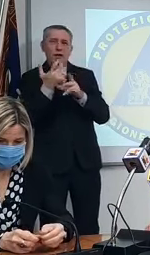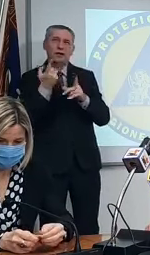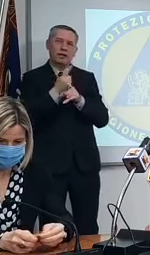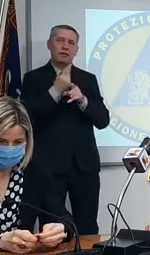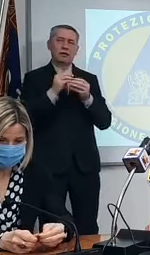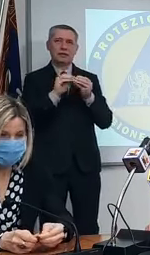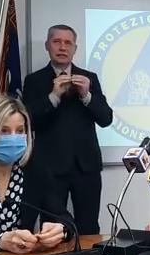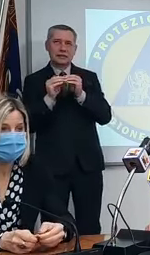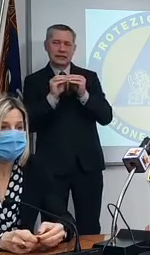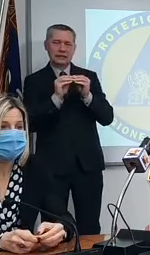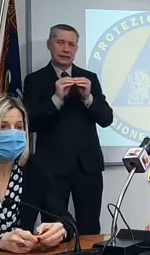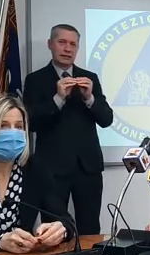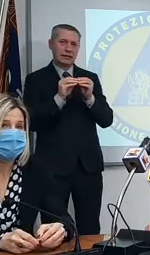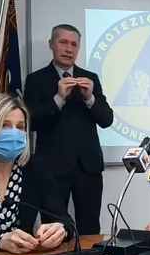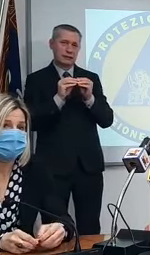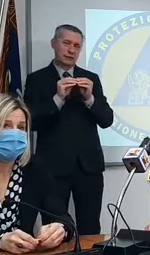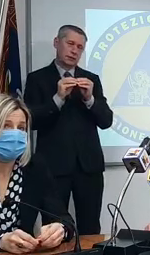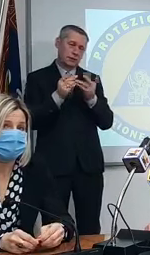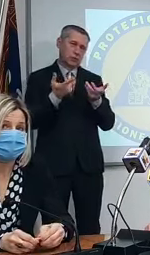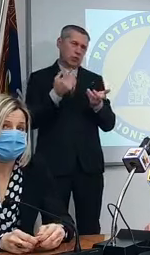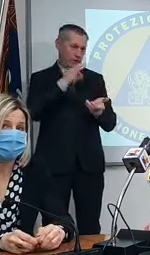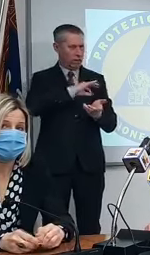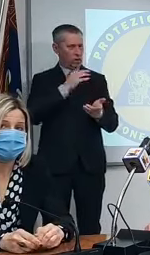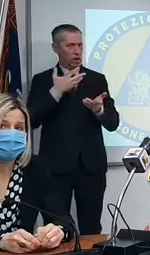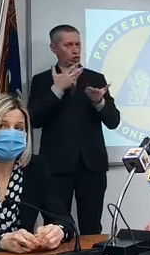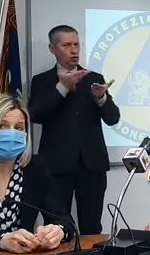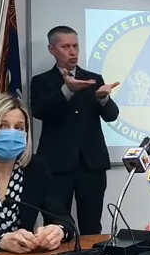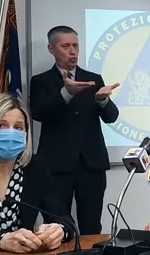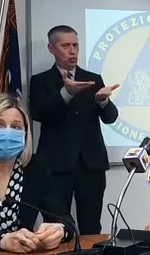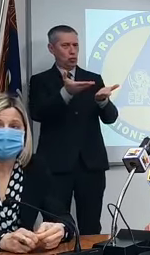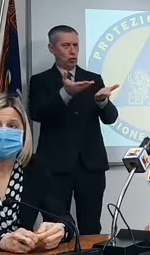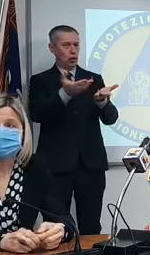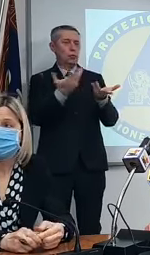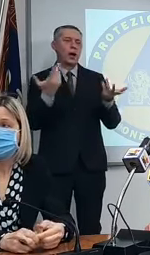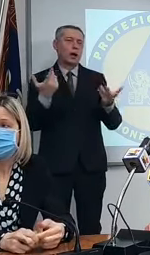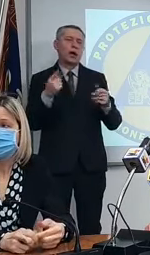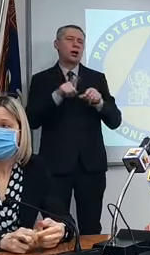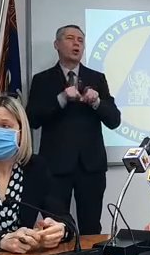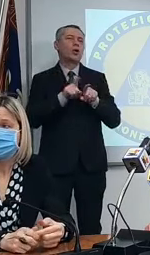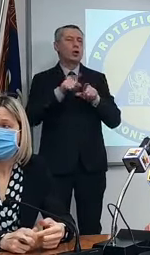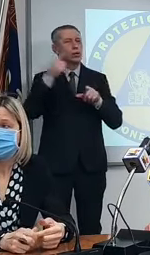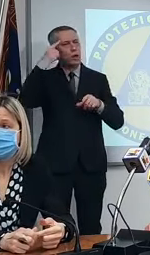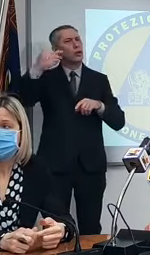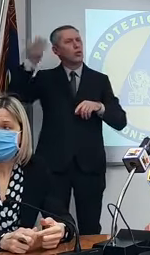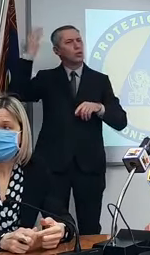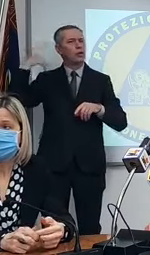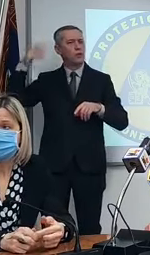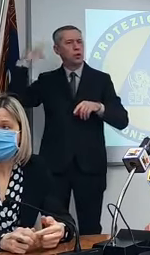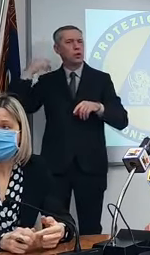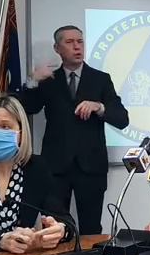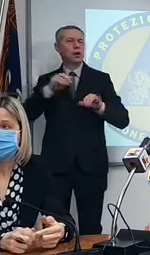problema alla base perché questo è il vantaggio come ho sempre detto io pietra focaia funziona sempre a fine